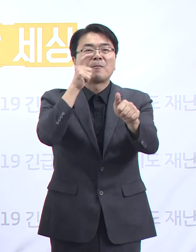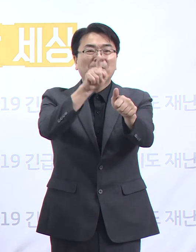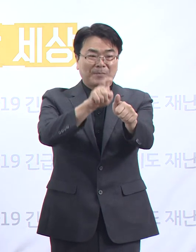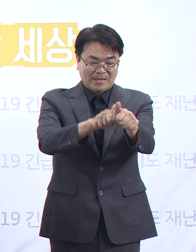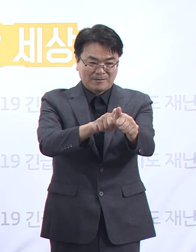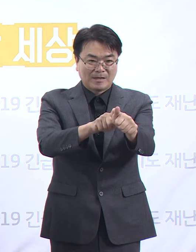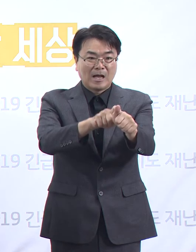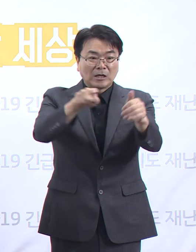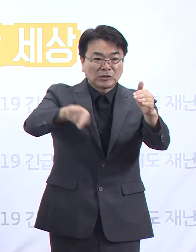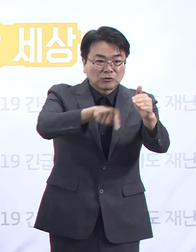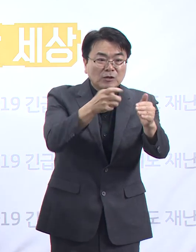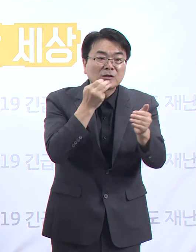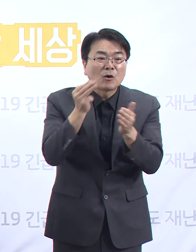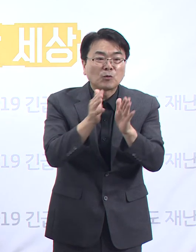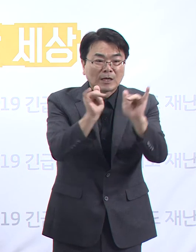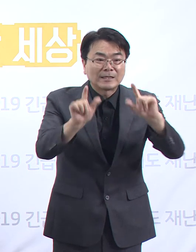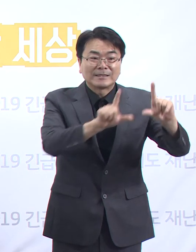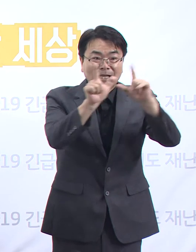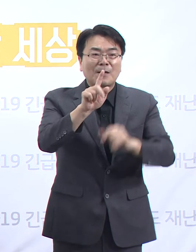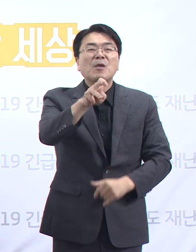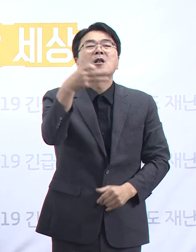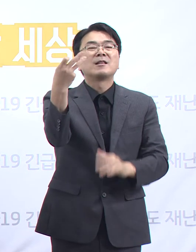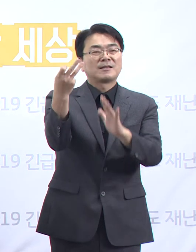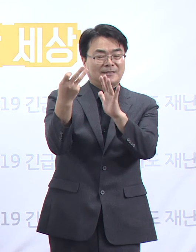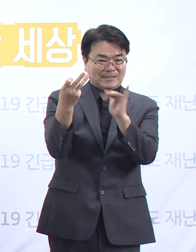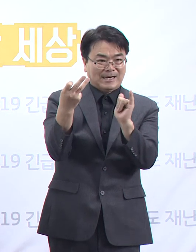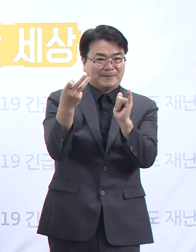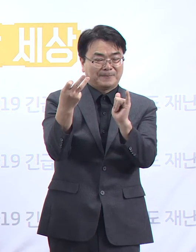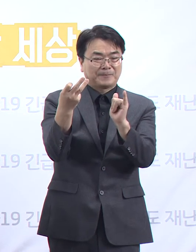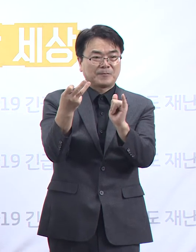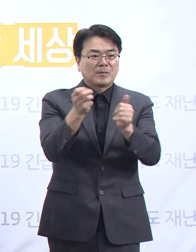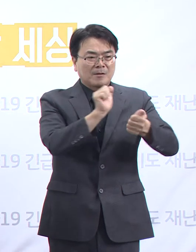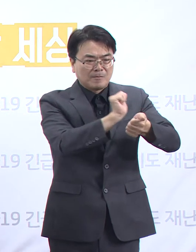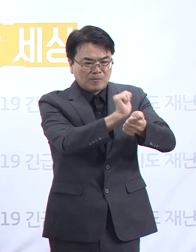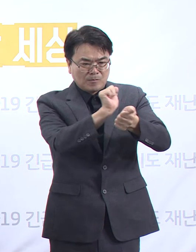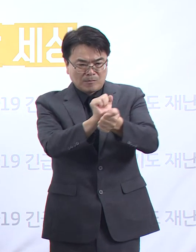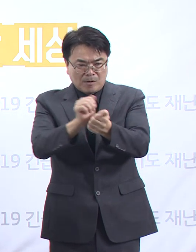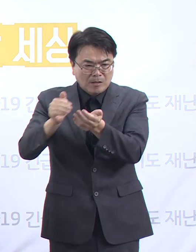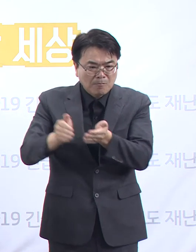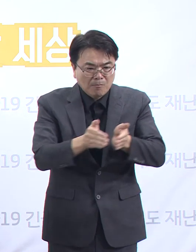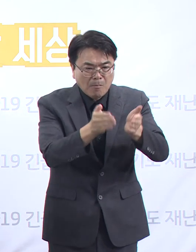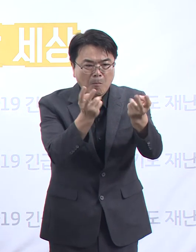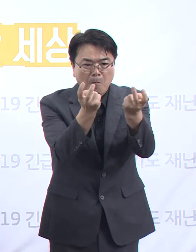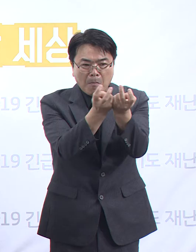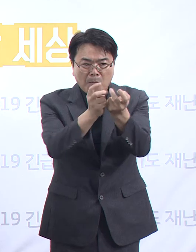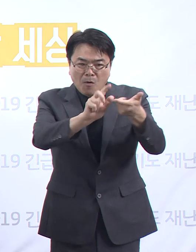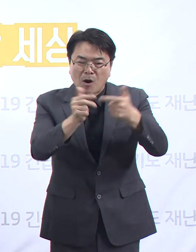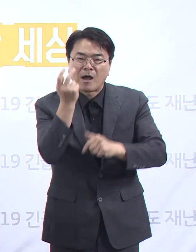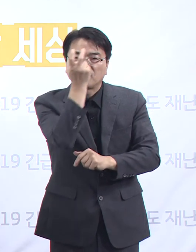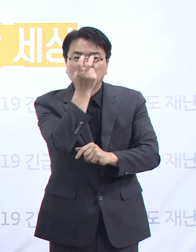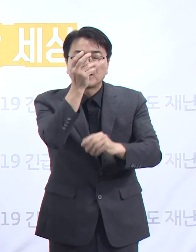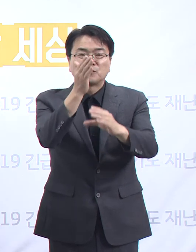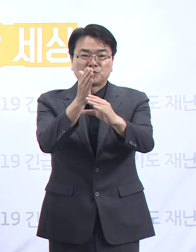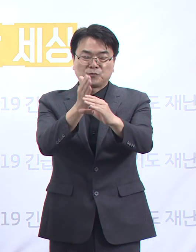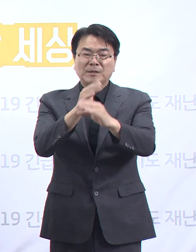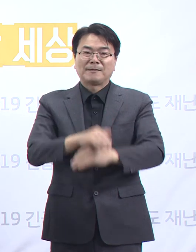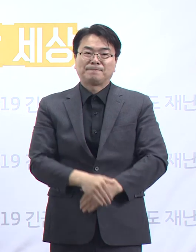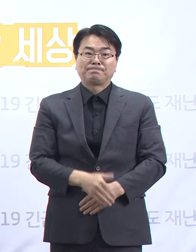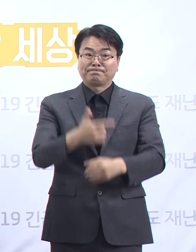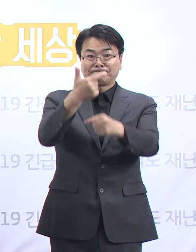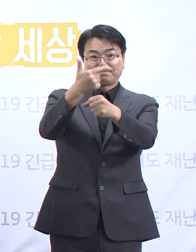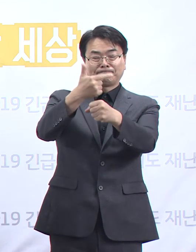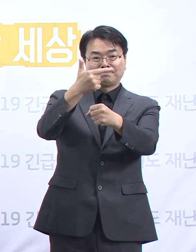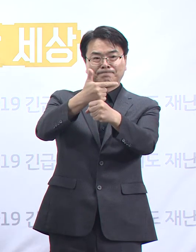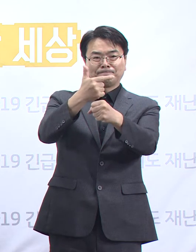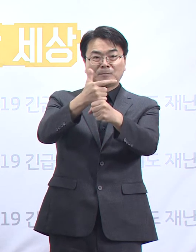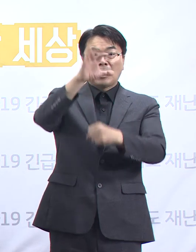도내 확진자는 13명입니다. 감염 경로와 추가 접촉자에 대한 역학조사는 진행 중입니다. 남양주시